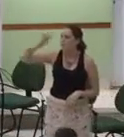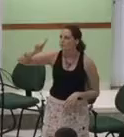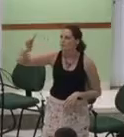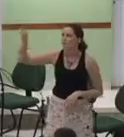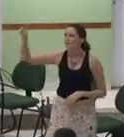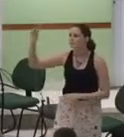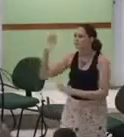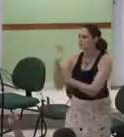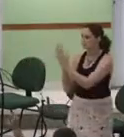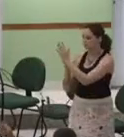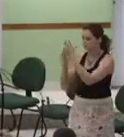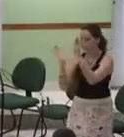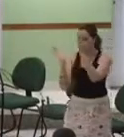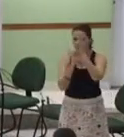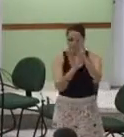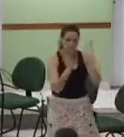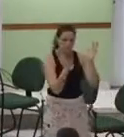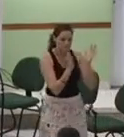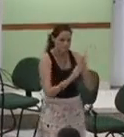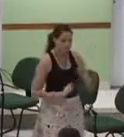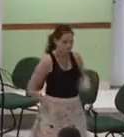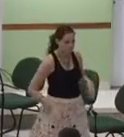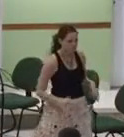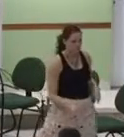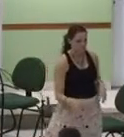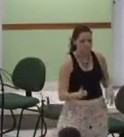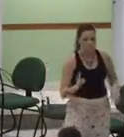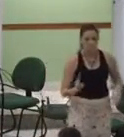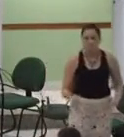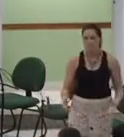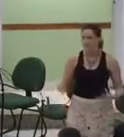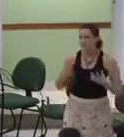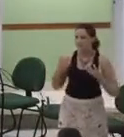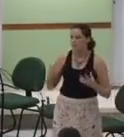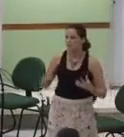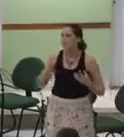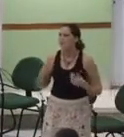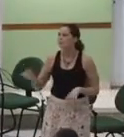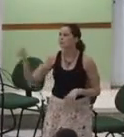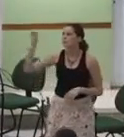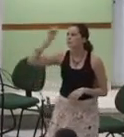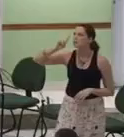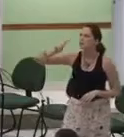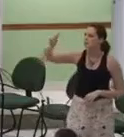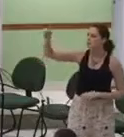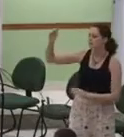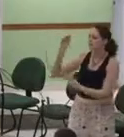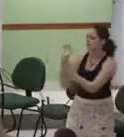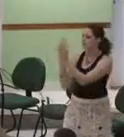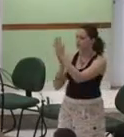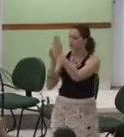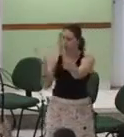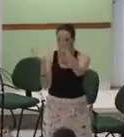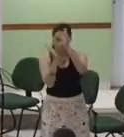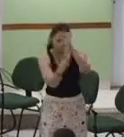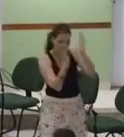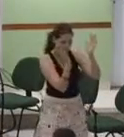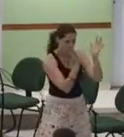santos and mais mas quero dou part sempre mais para